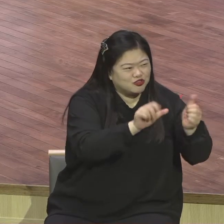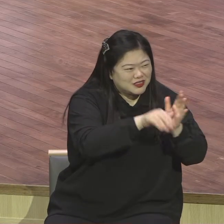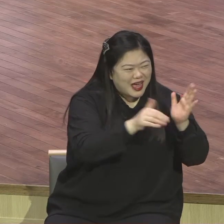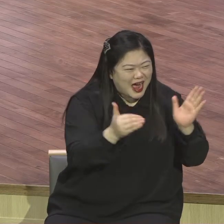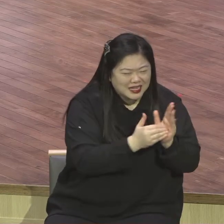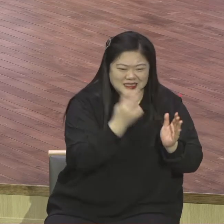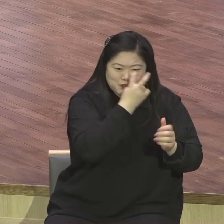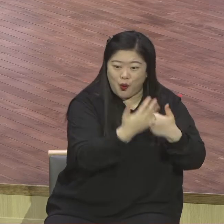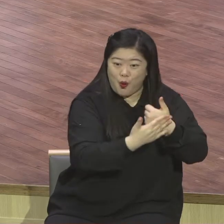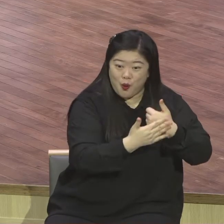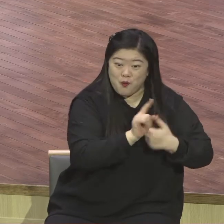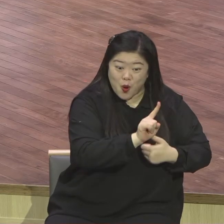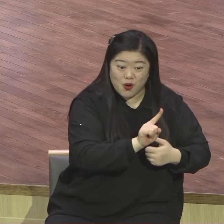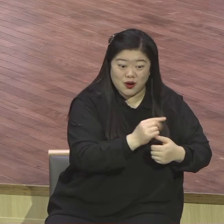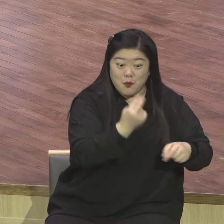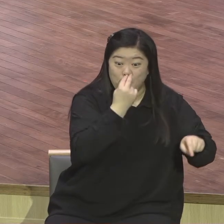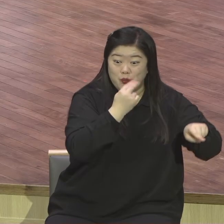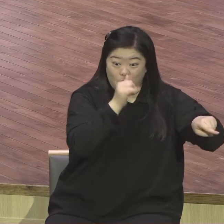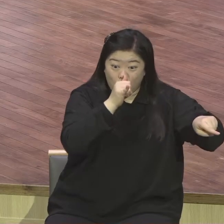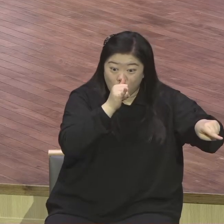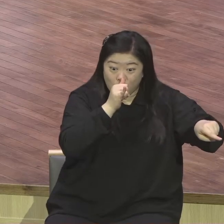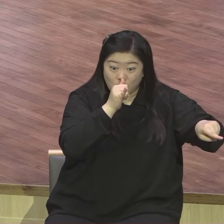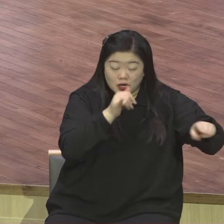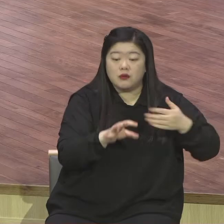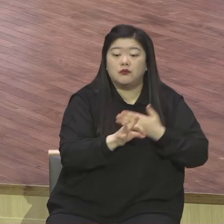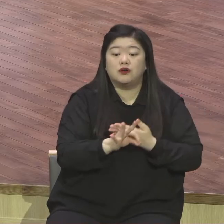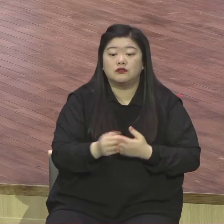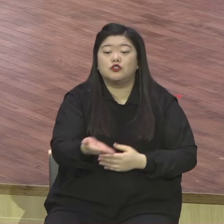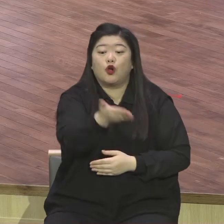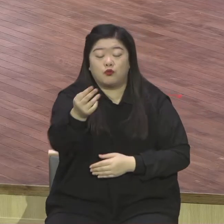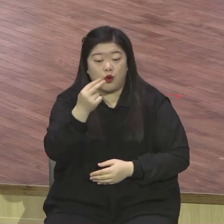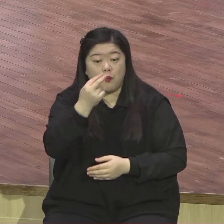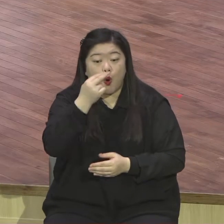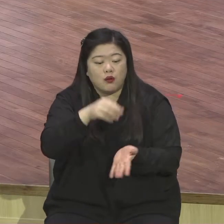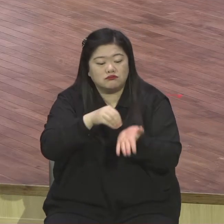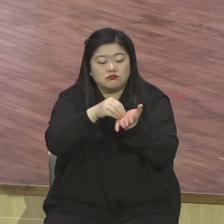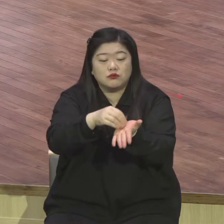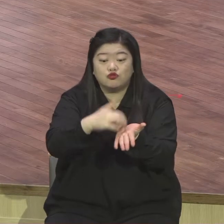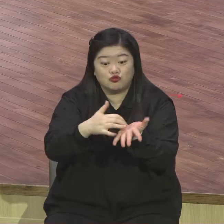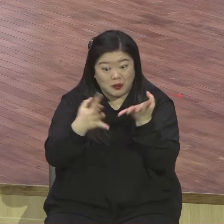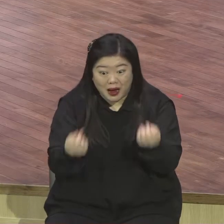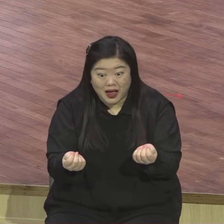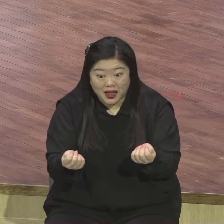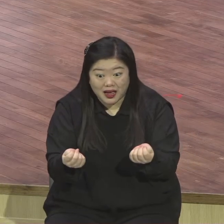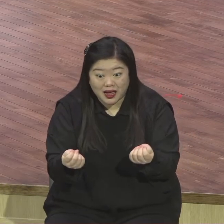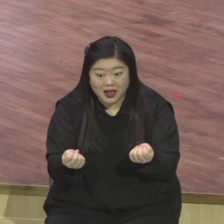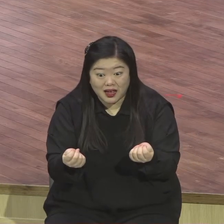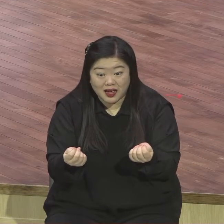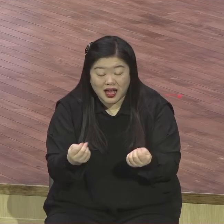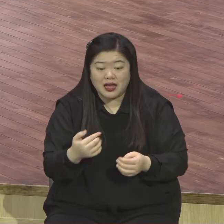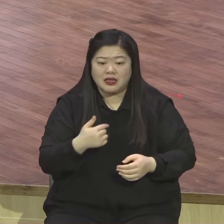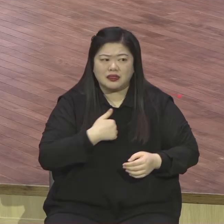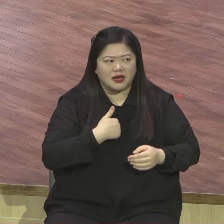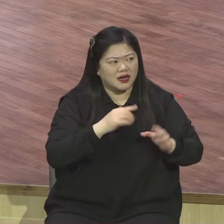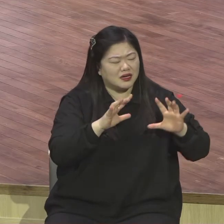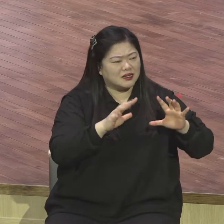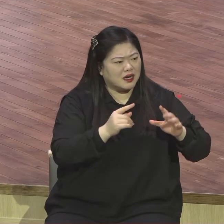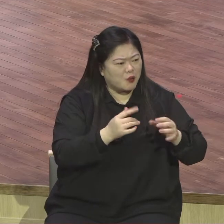여러분 여러분의 어떤 보험이 있습니까 저는 세상적인 보험 하나도 없어요 그래서 무좀 치료하러 갔더니